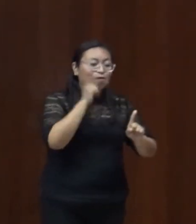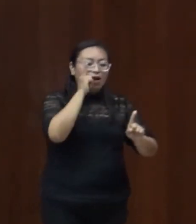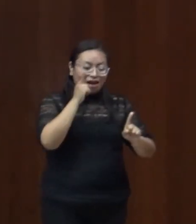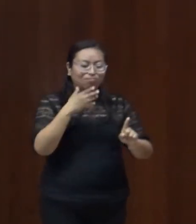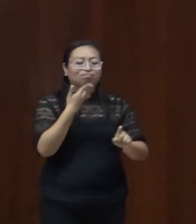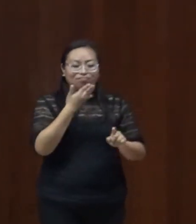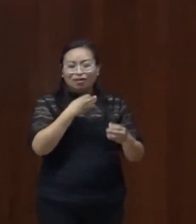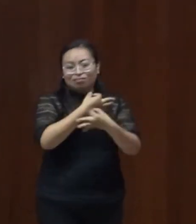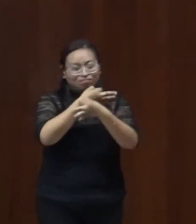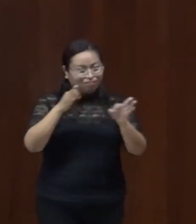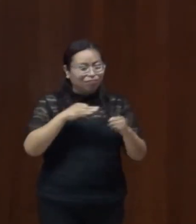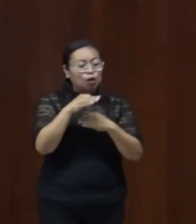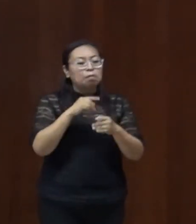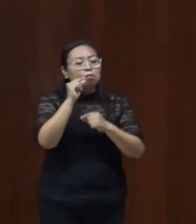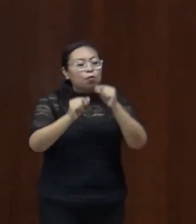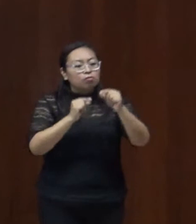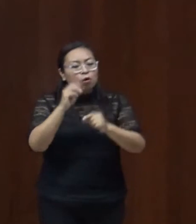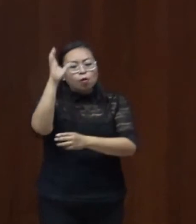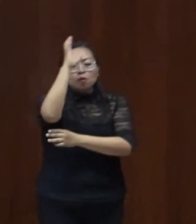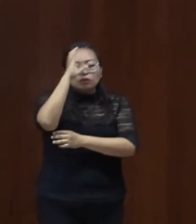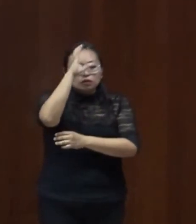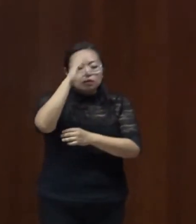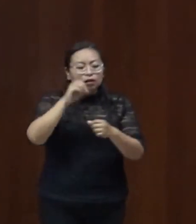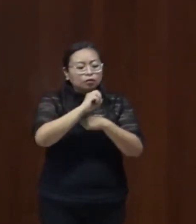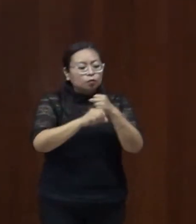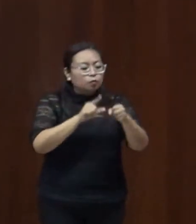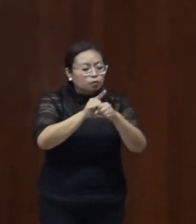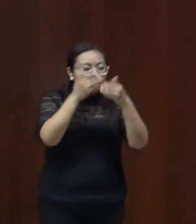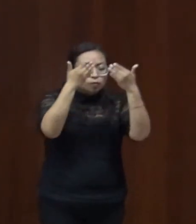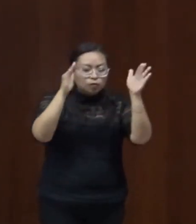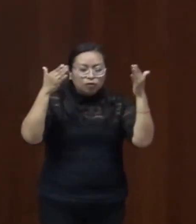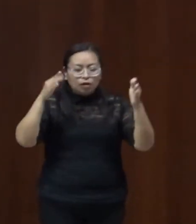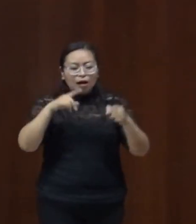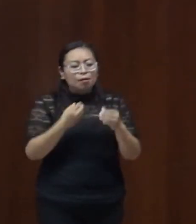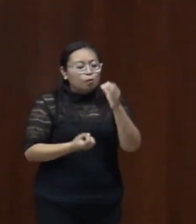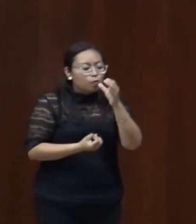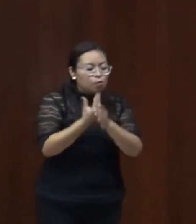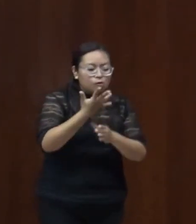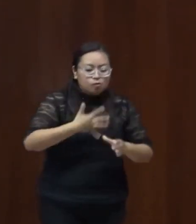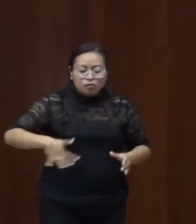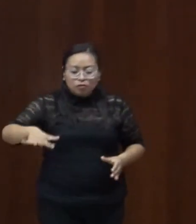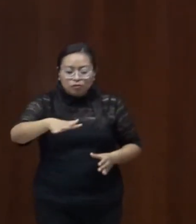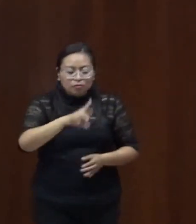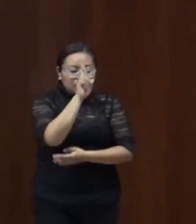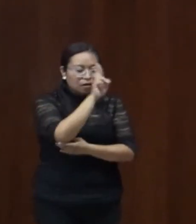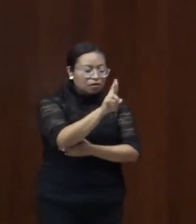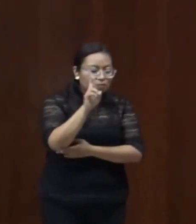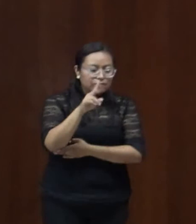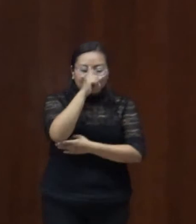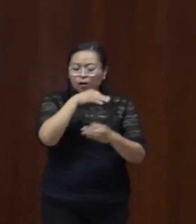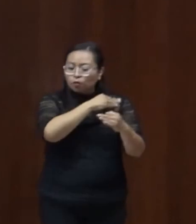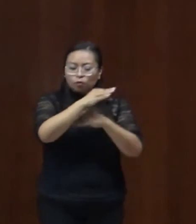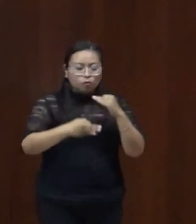contribuir a la conciencia social para construir espacios de respeto para todas las mujeres. Como